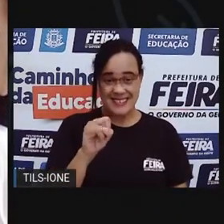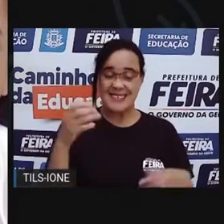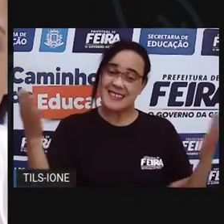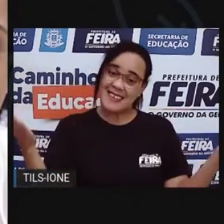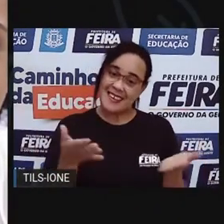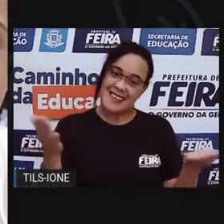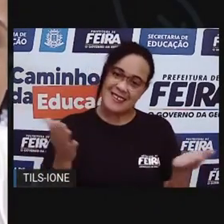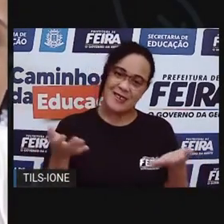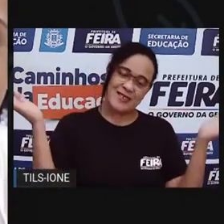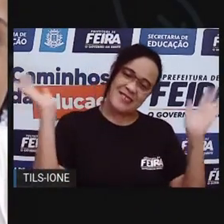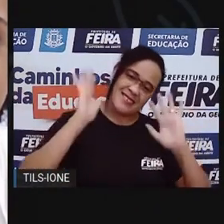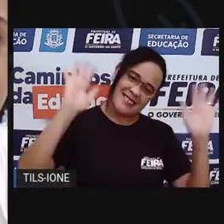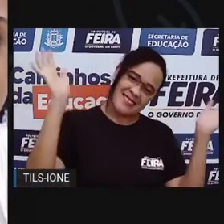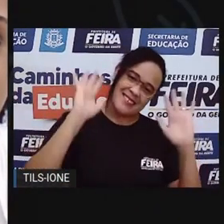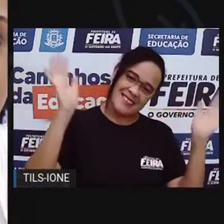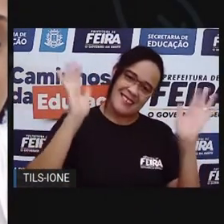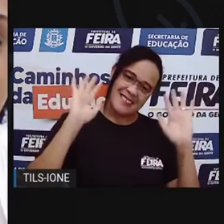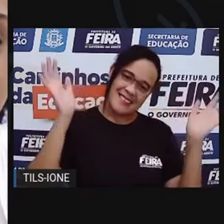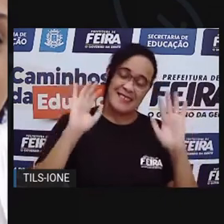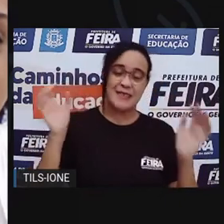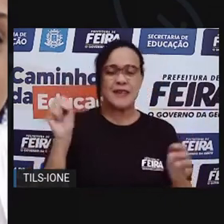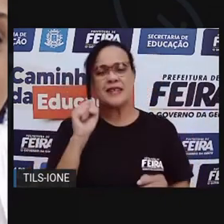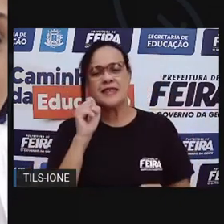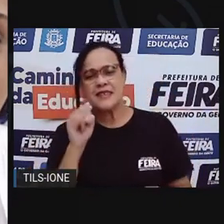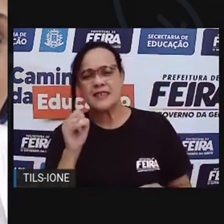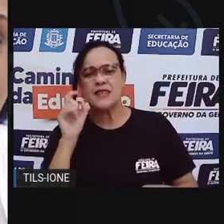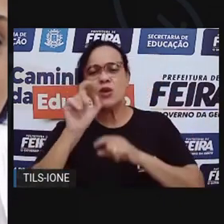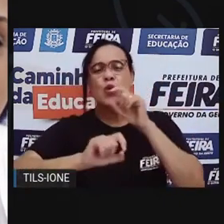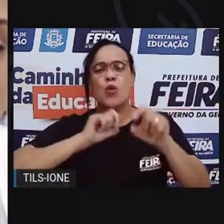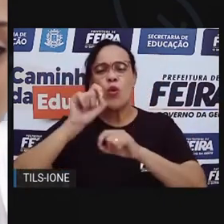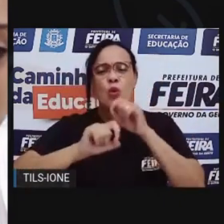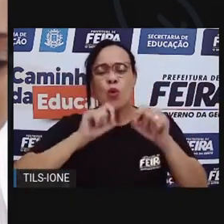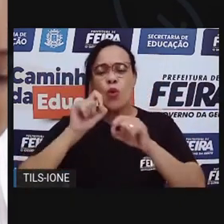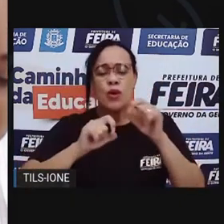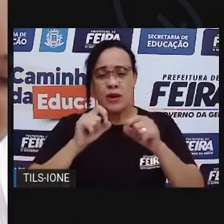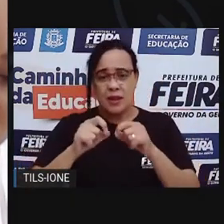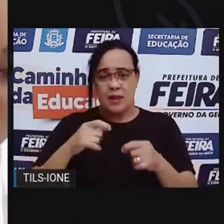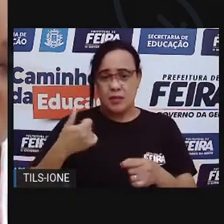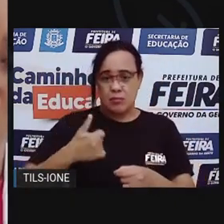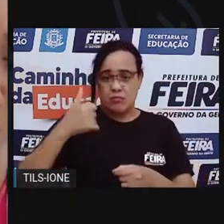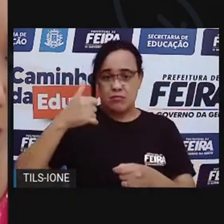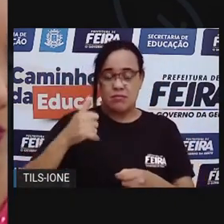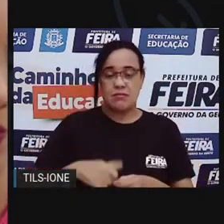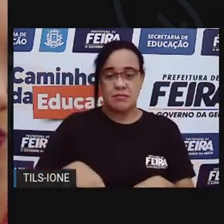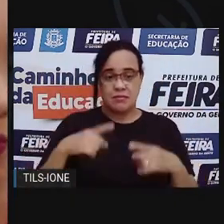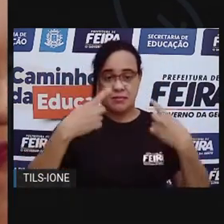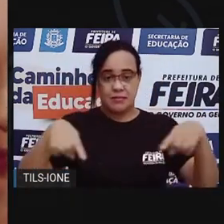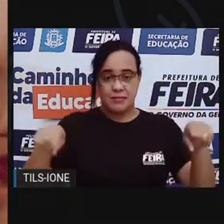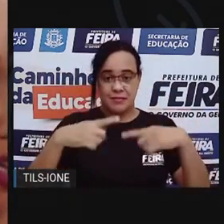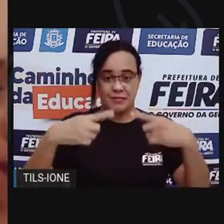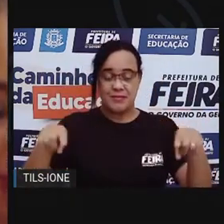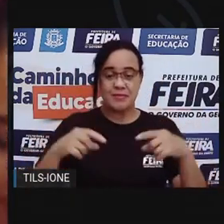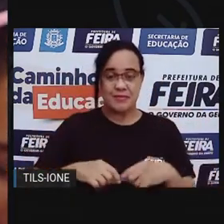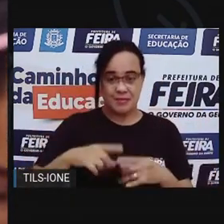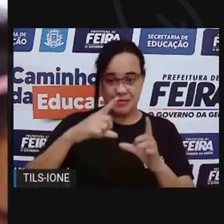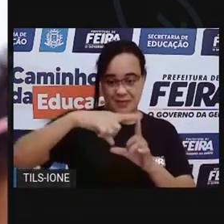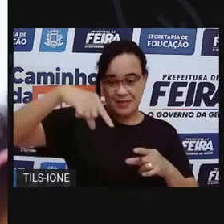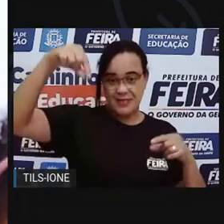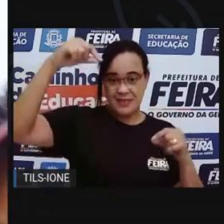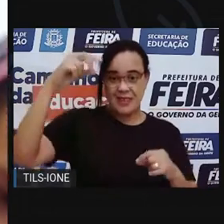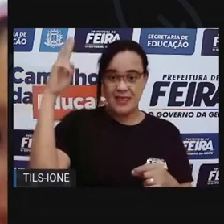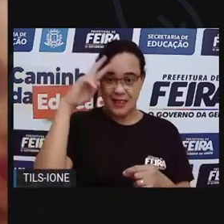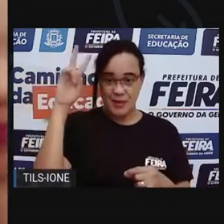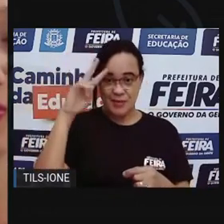sim. Próssi, que tal, então, você pegar aquele instrumento que você chamou de meia lua? É pra já.